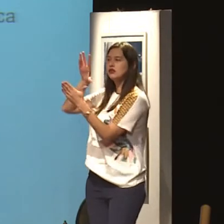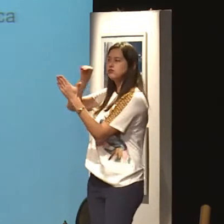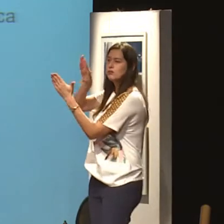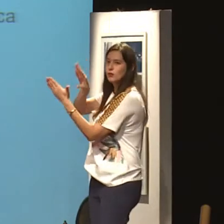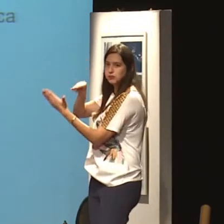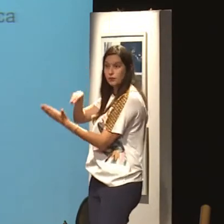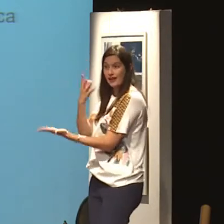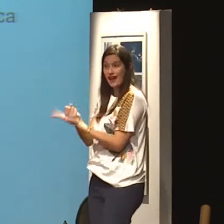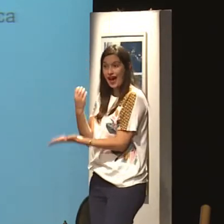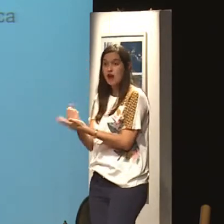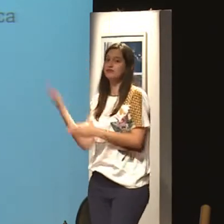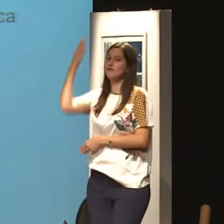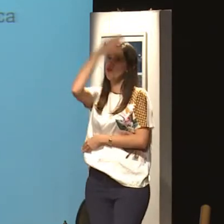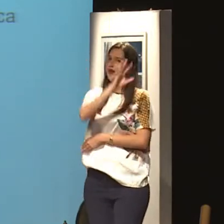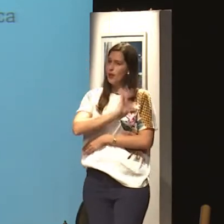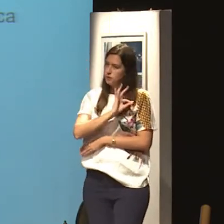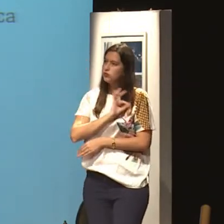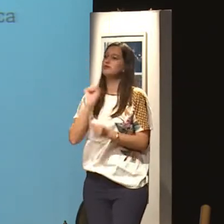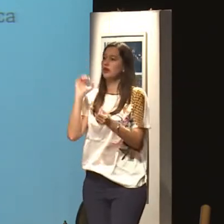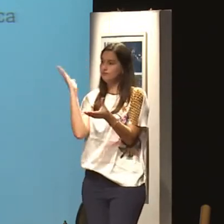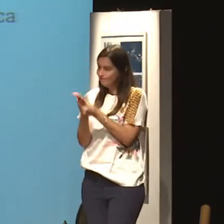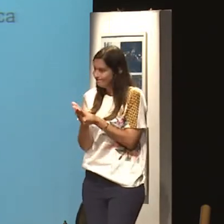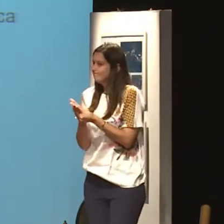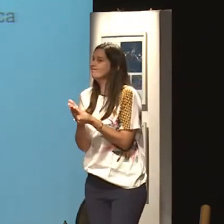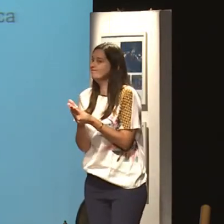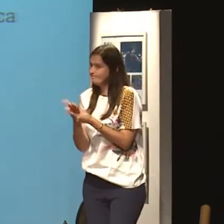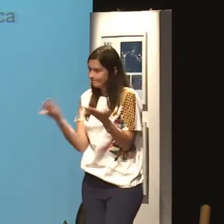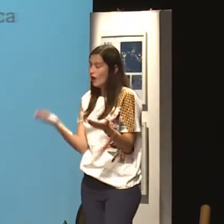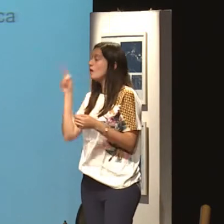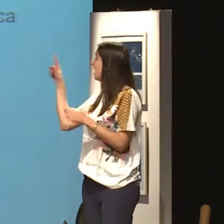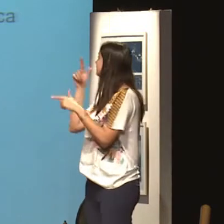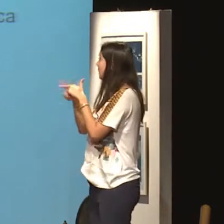isso continuar nas redes sociais e tal, a pessoa pode acionar a polícia.